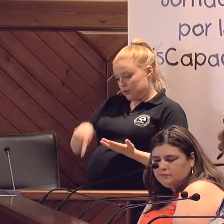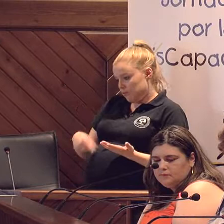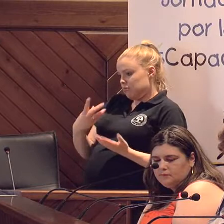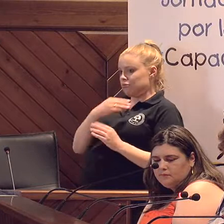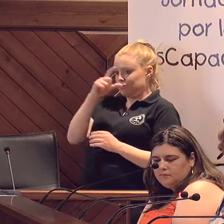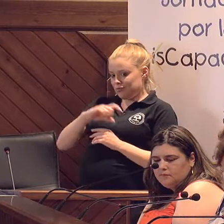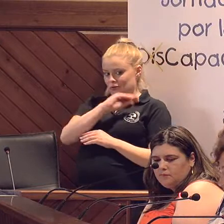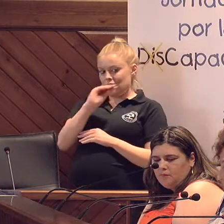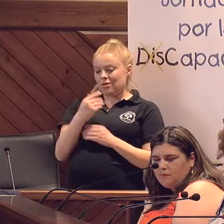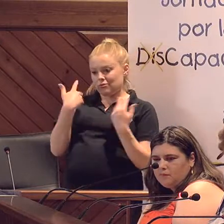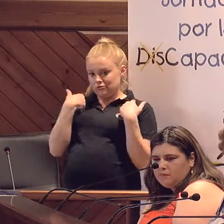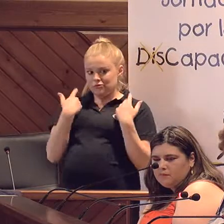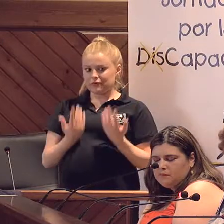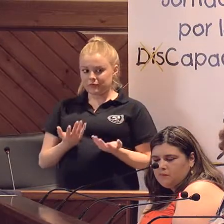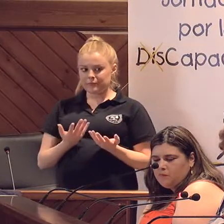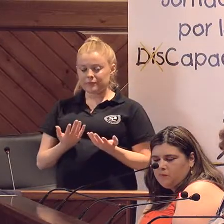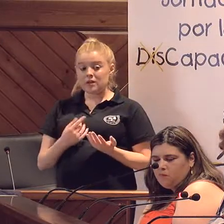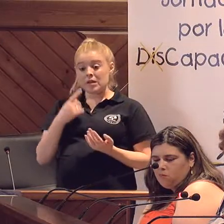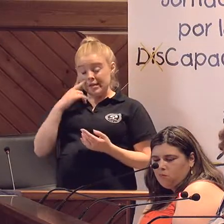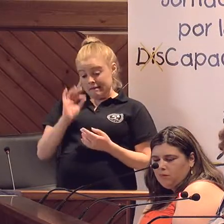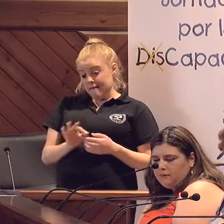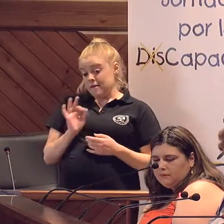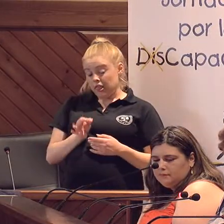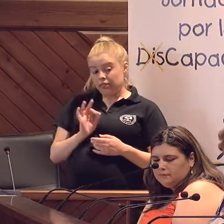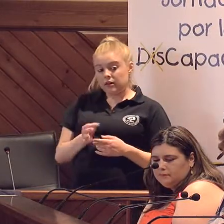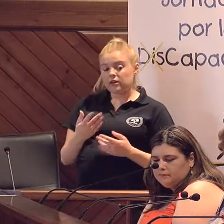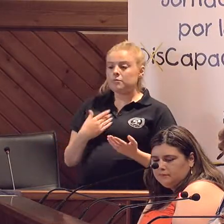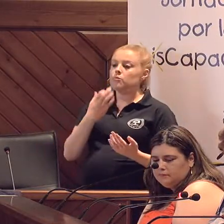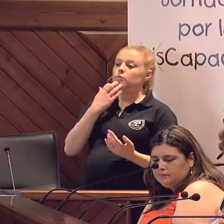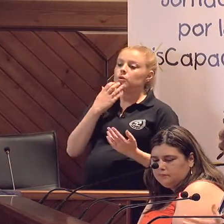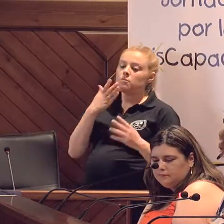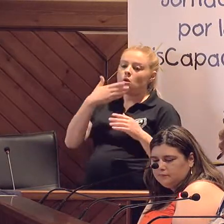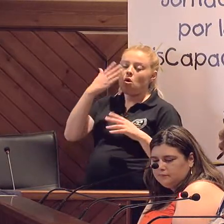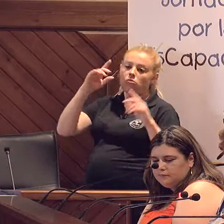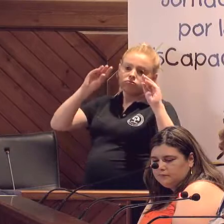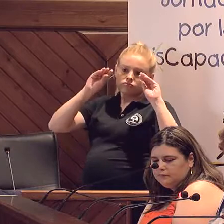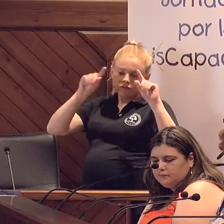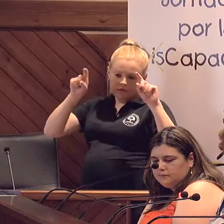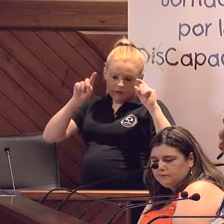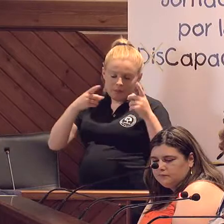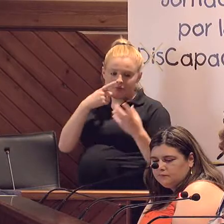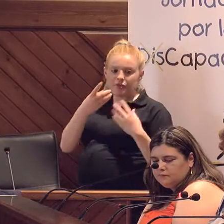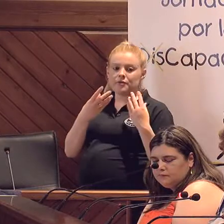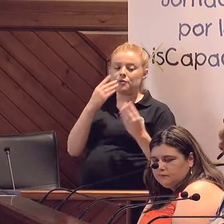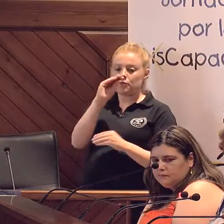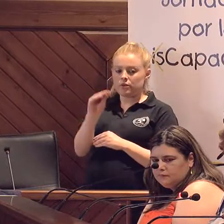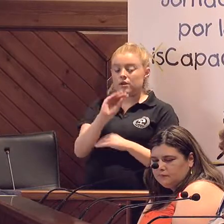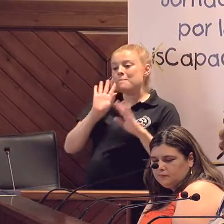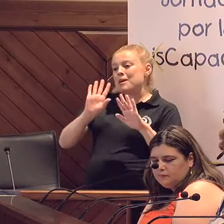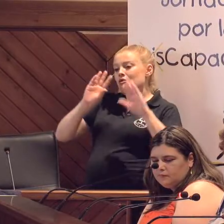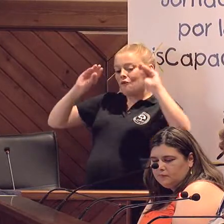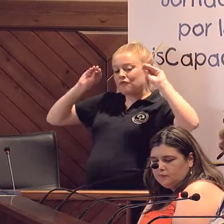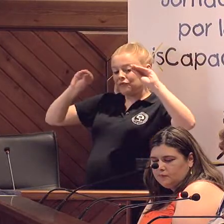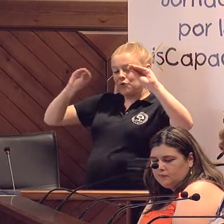cuidador, ¿no? Entonces, sí es cierto que se están articulando a través de escuelas de cuidadores y demás, pero desde un punto de vista de la formación.